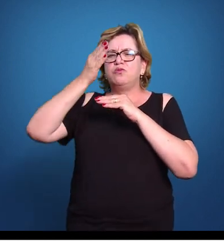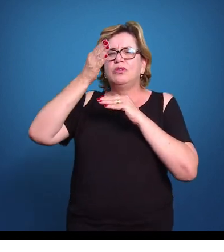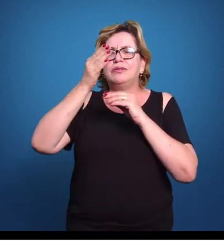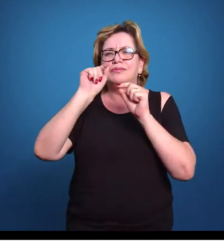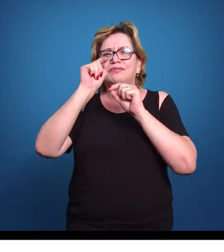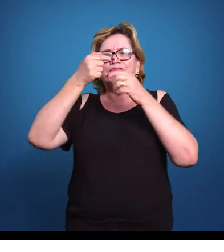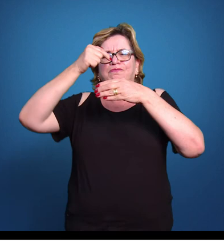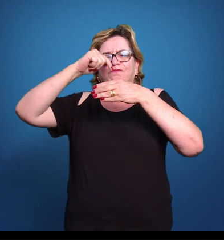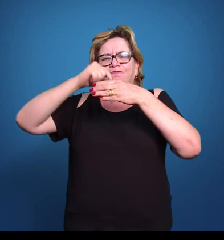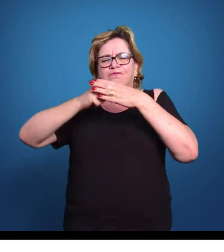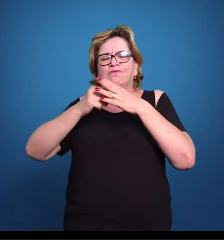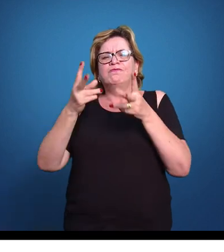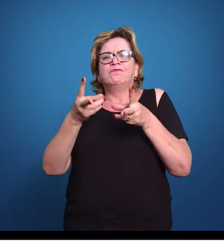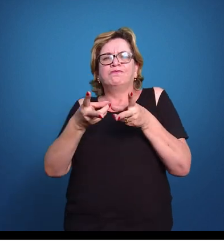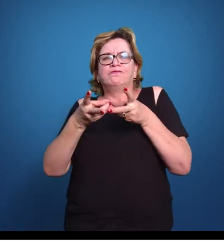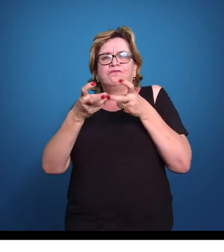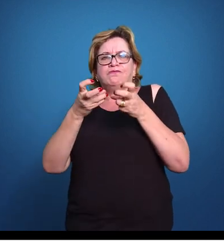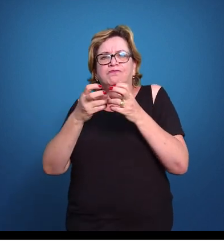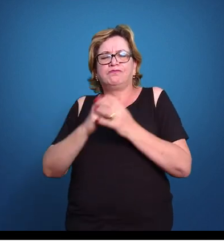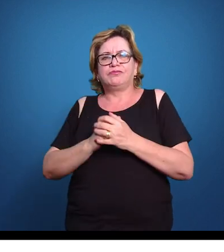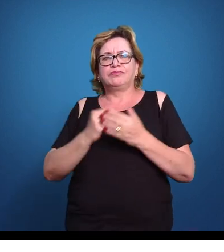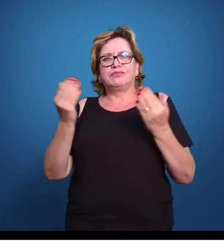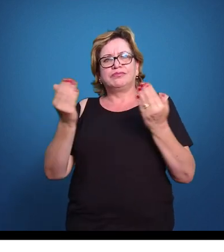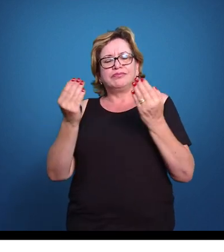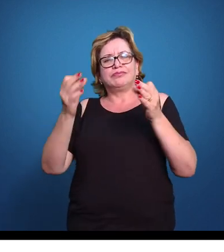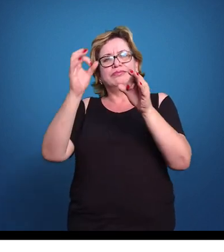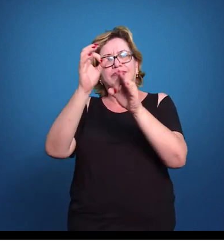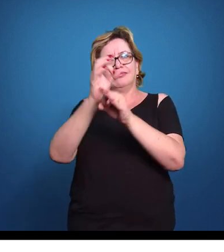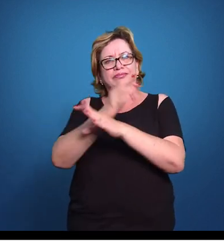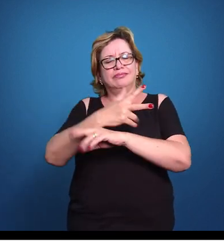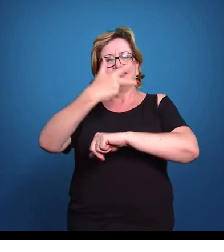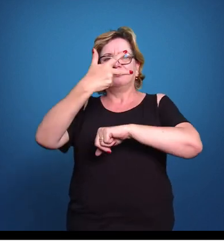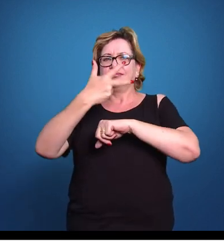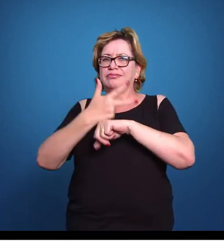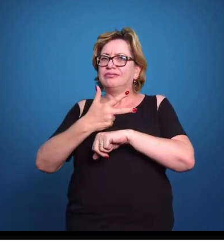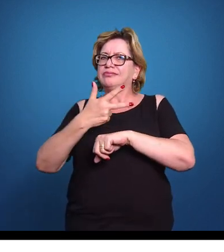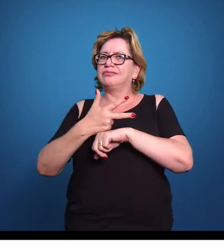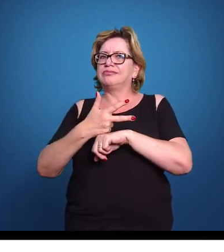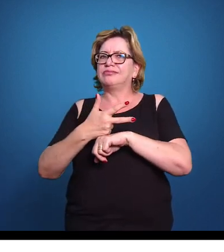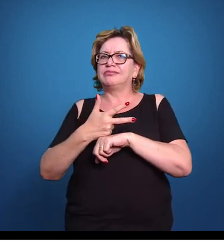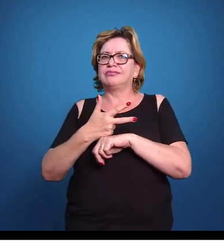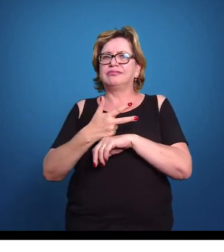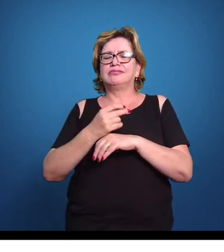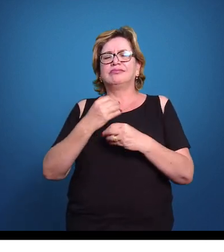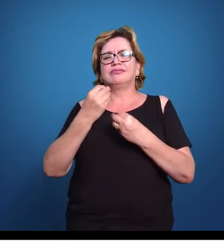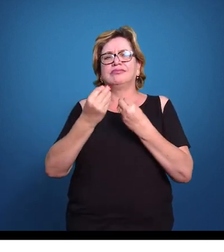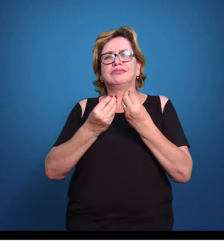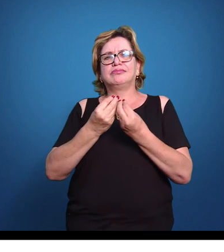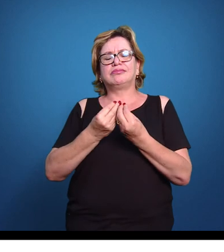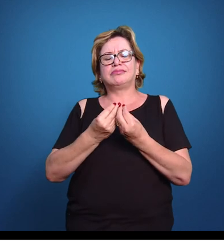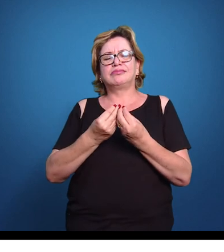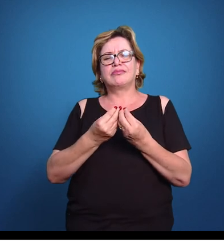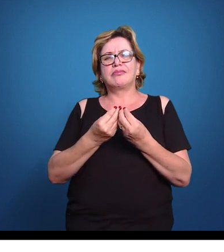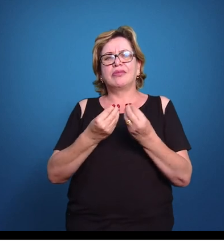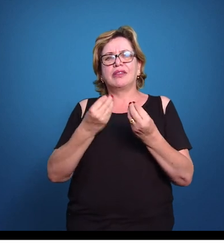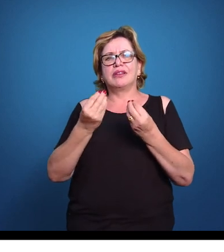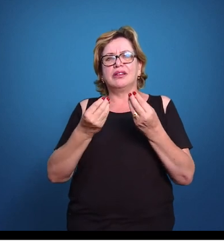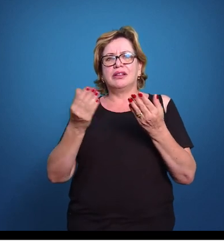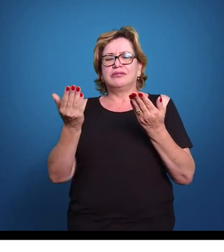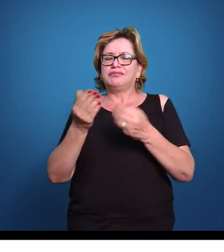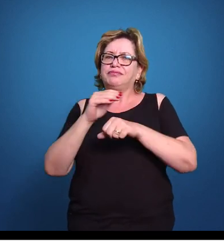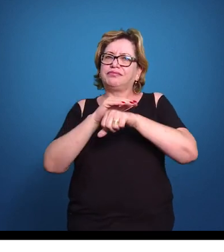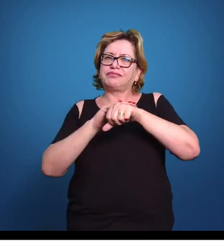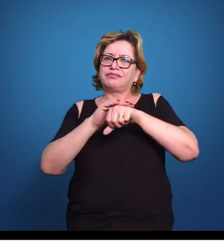conseguem ver. Aqui nós encerramos mais esse vídeo, essa